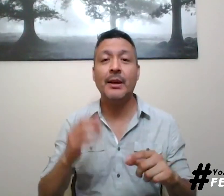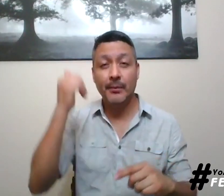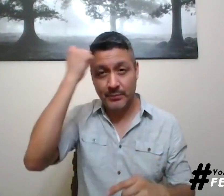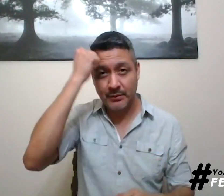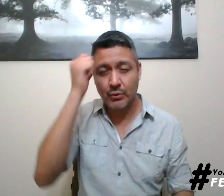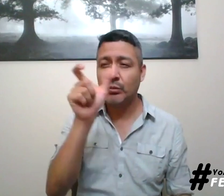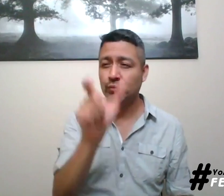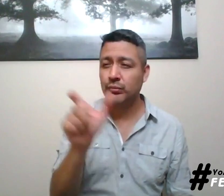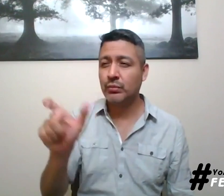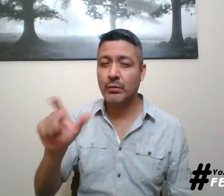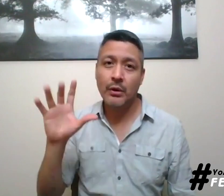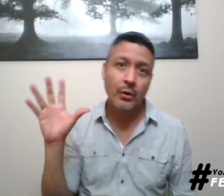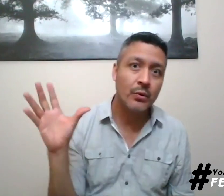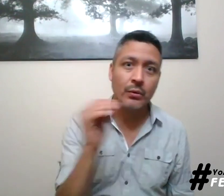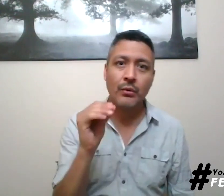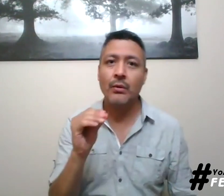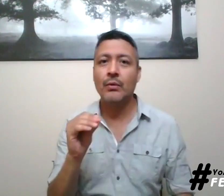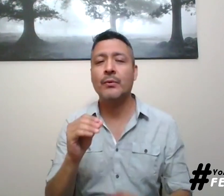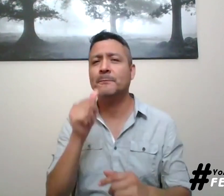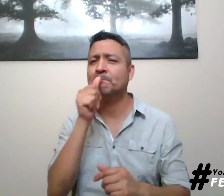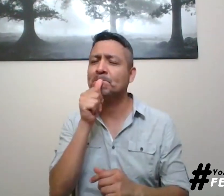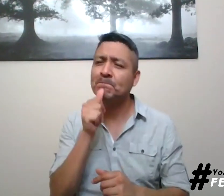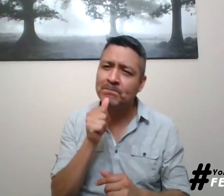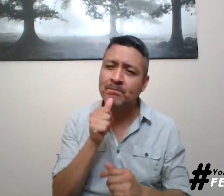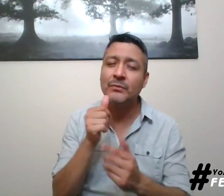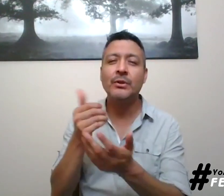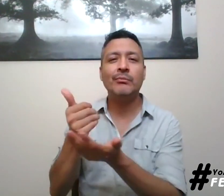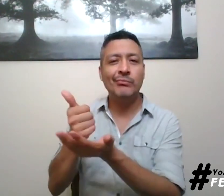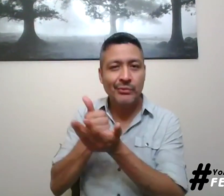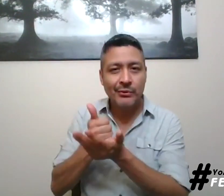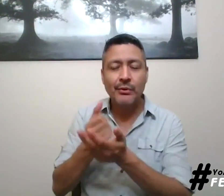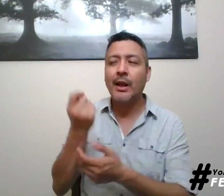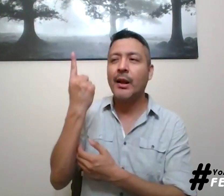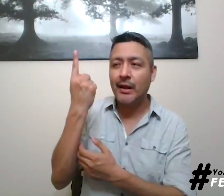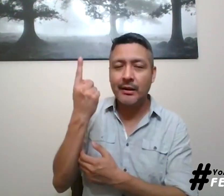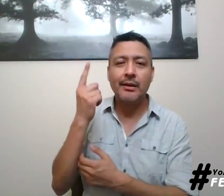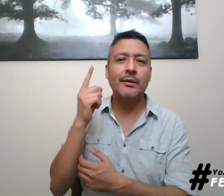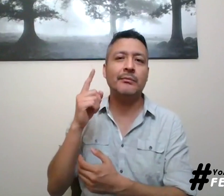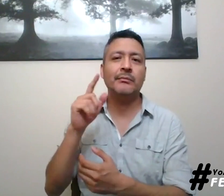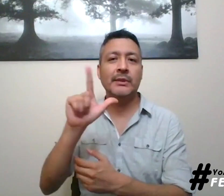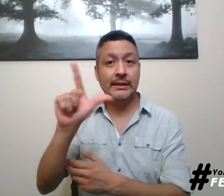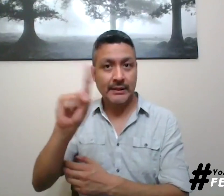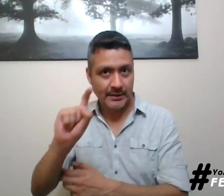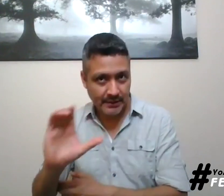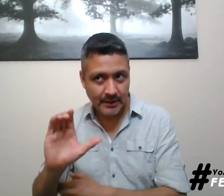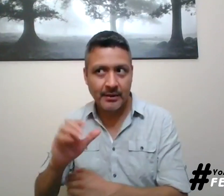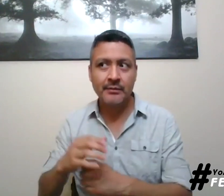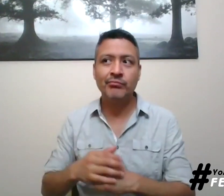instructores de Fenascol por su paciencia, por su ayuda, por su comprensión, por el conocimiento que tienen de la